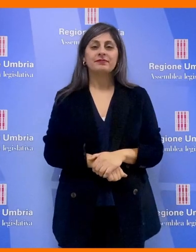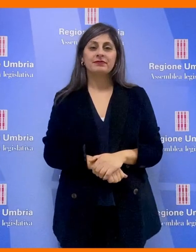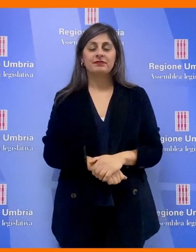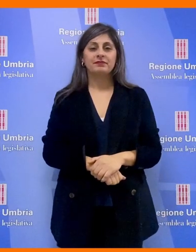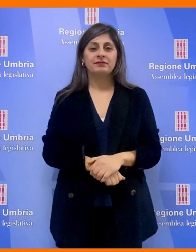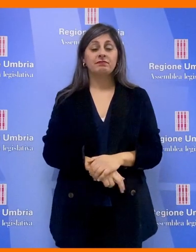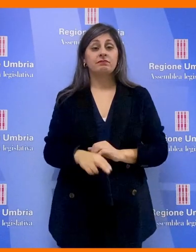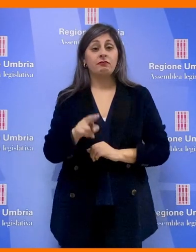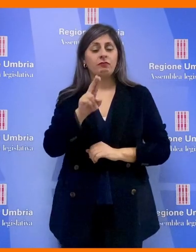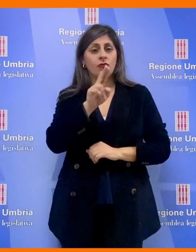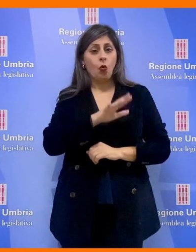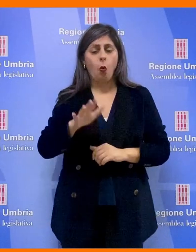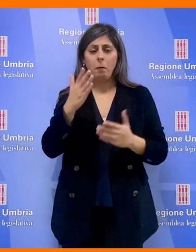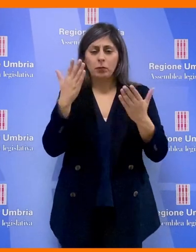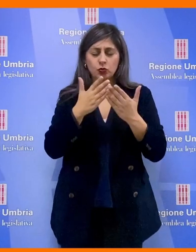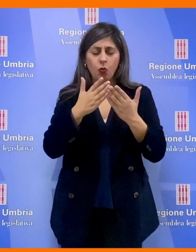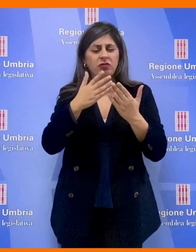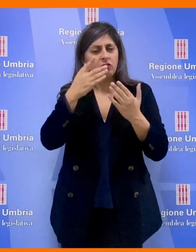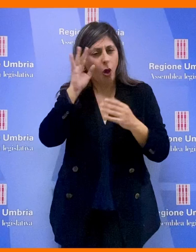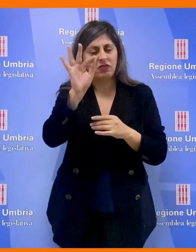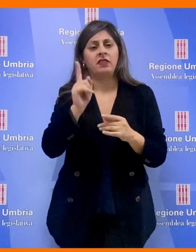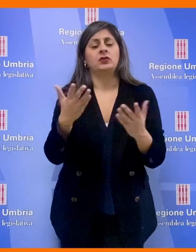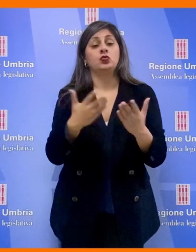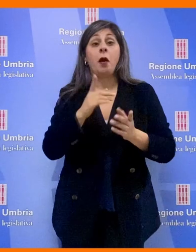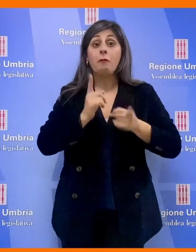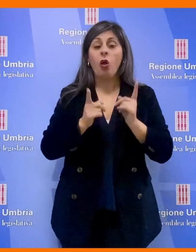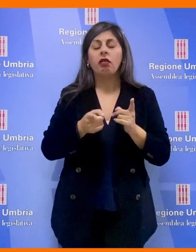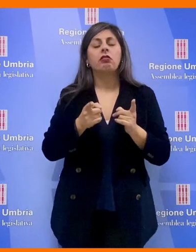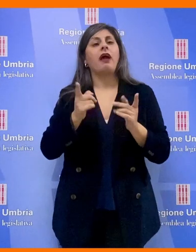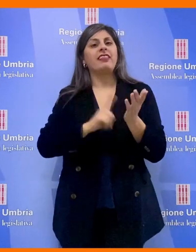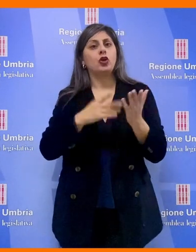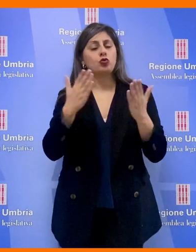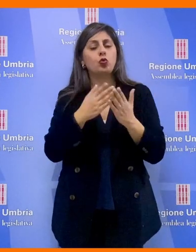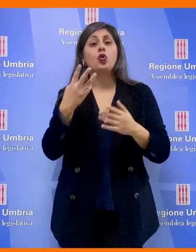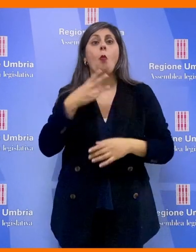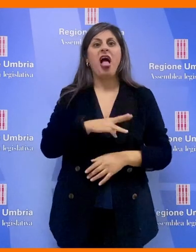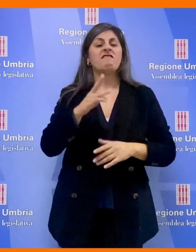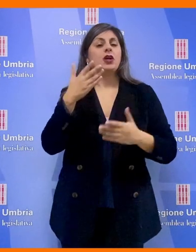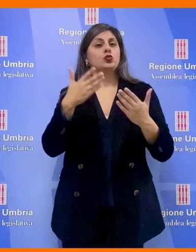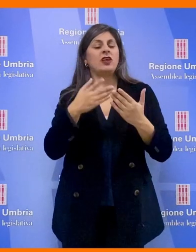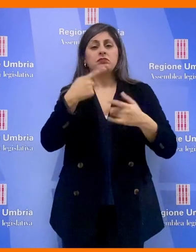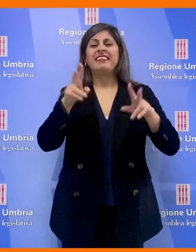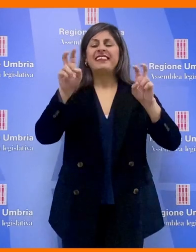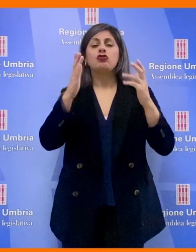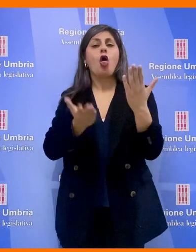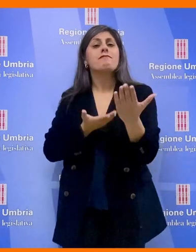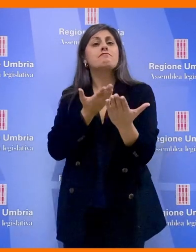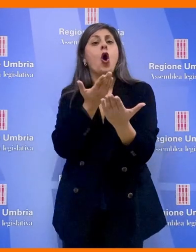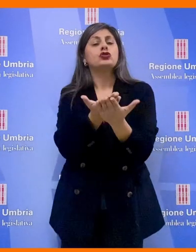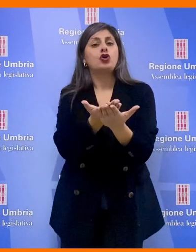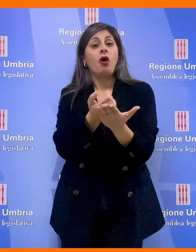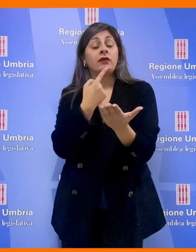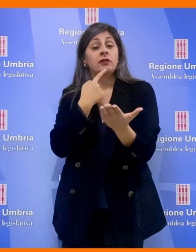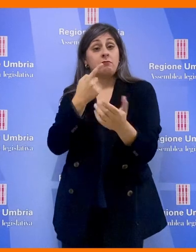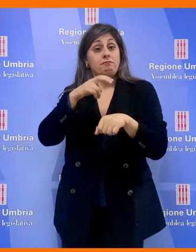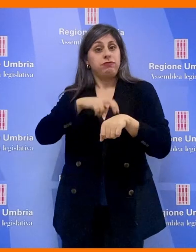Umbria studiate per studiare, politiche per il diritto allo studio e il welfare studentesco. Questo è il titolo della mozione presentata dal consigliere